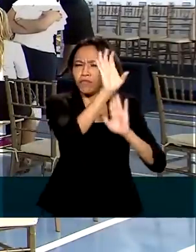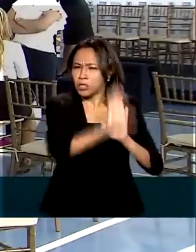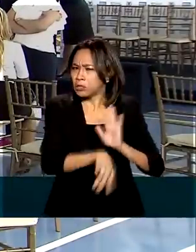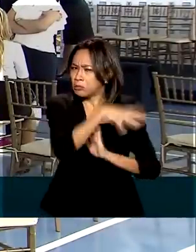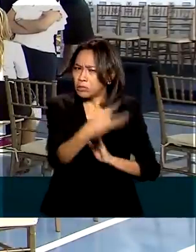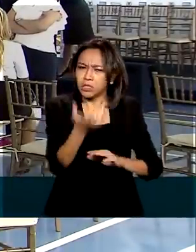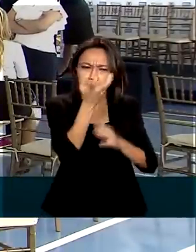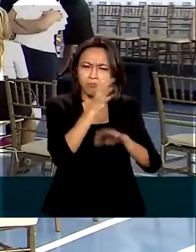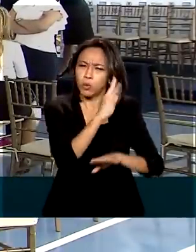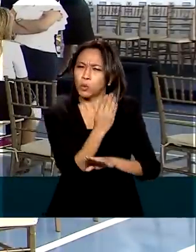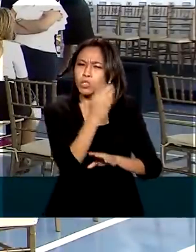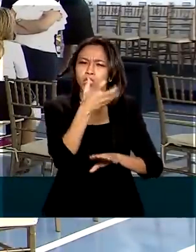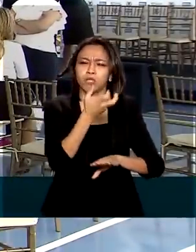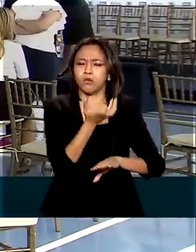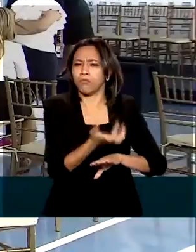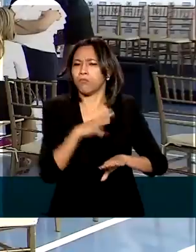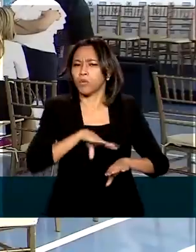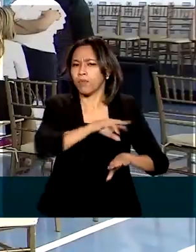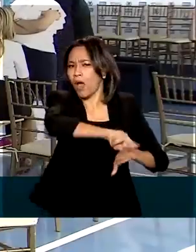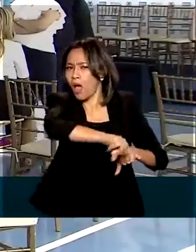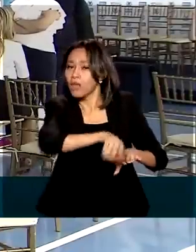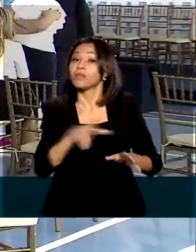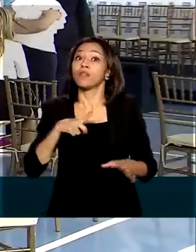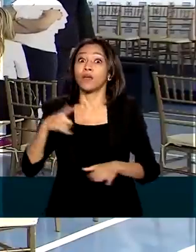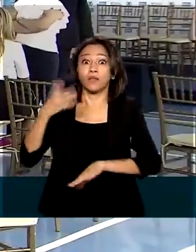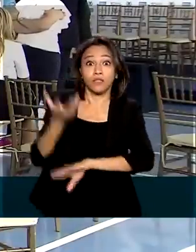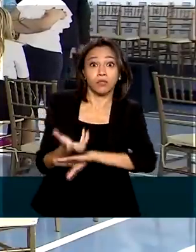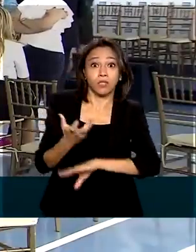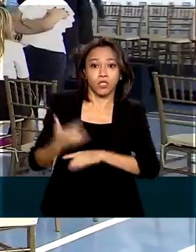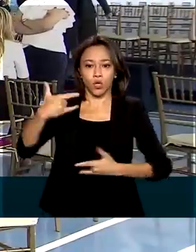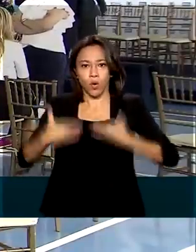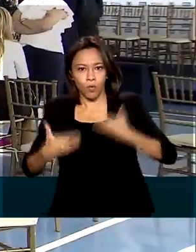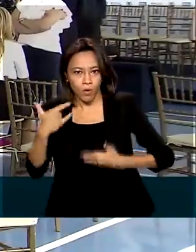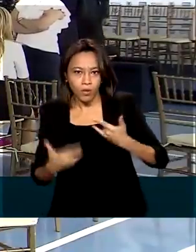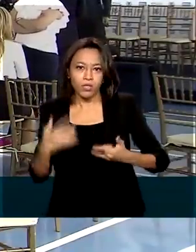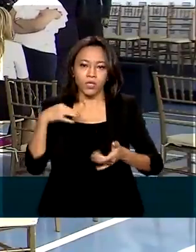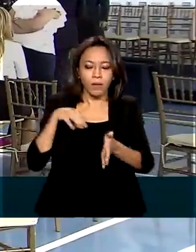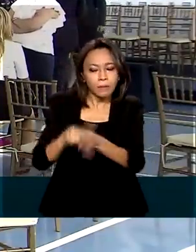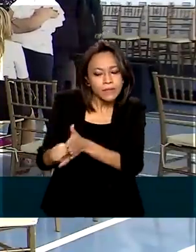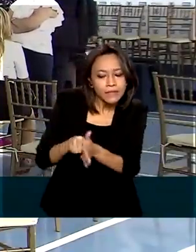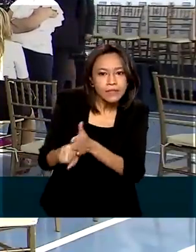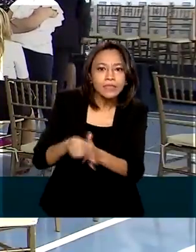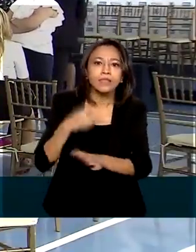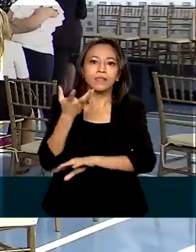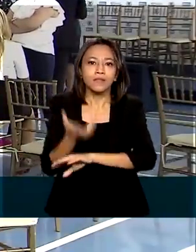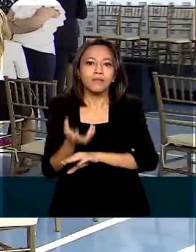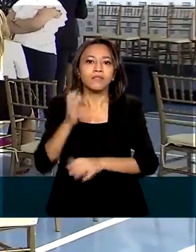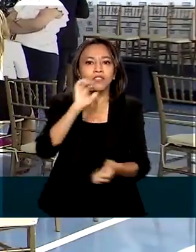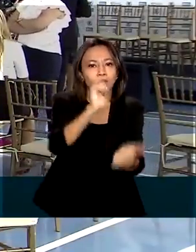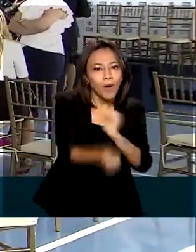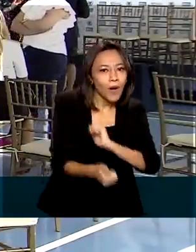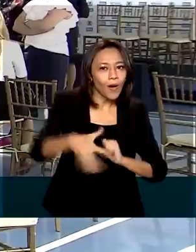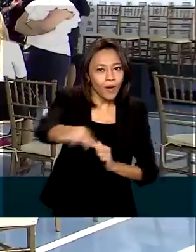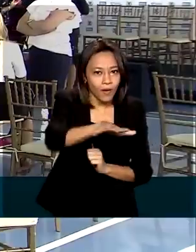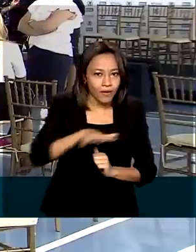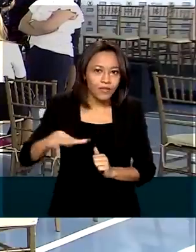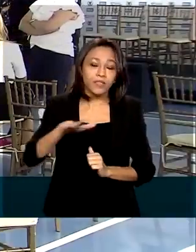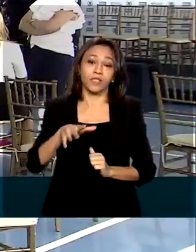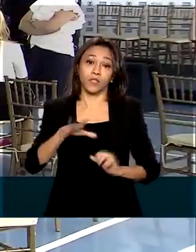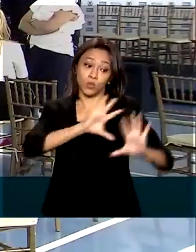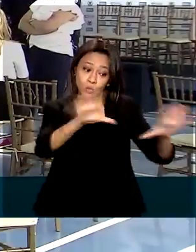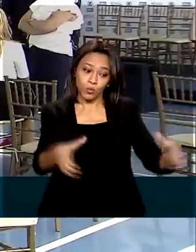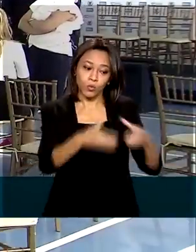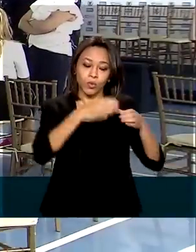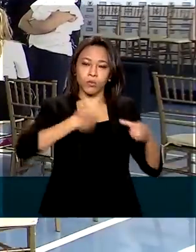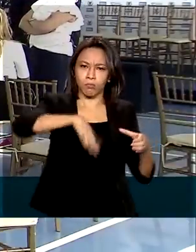português e biologia, eles vão ter aulas de robótica, iniciação científica e atividades esportivas. Os militares